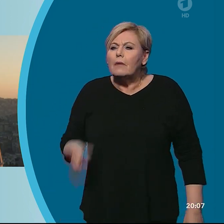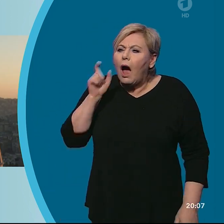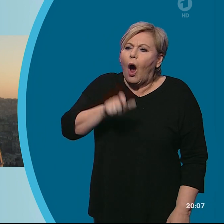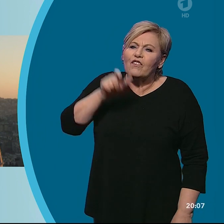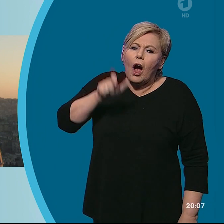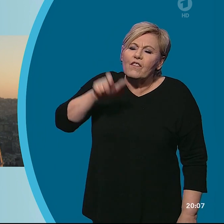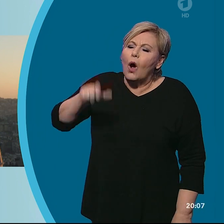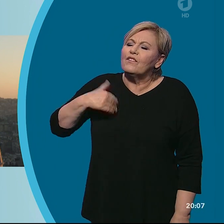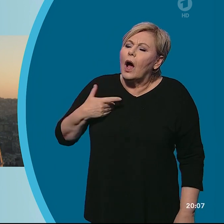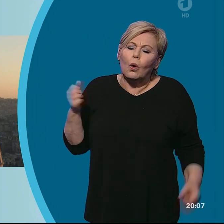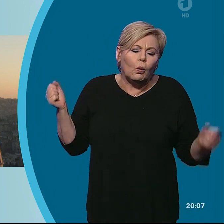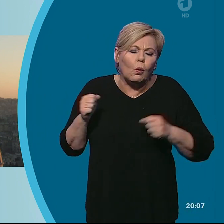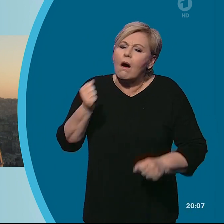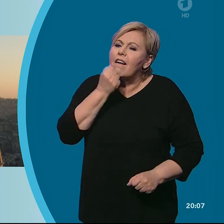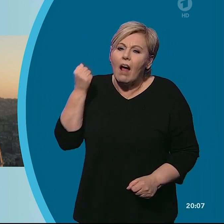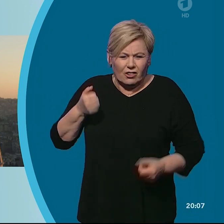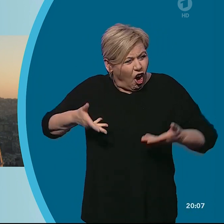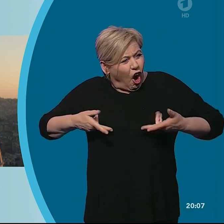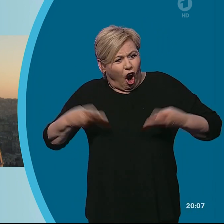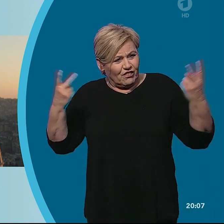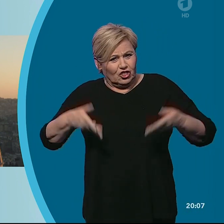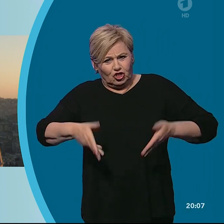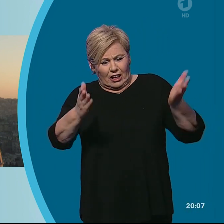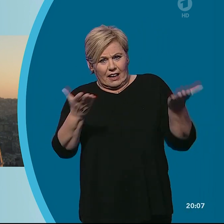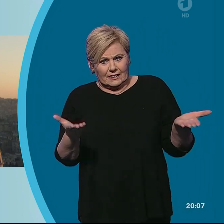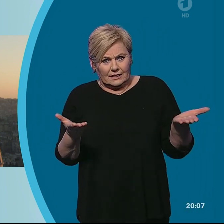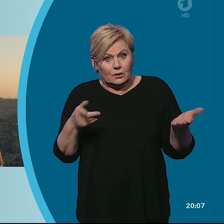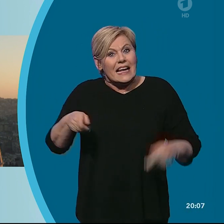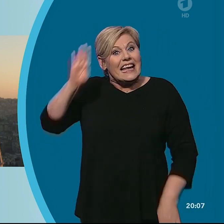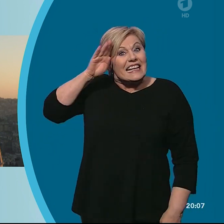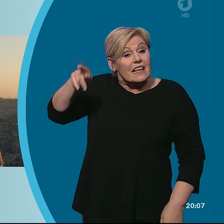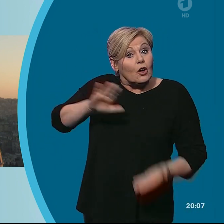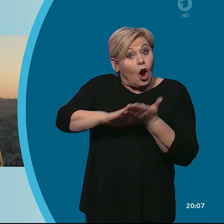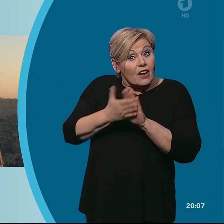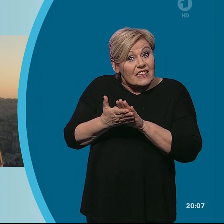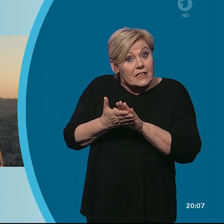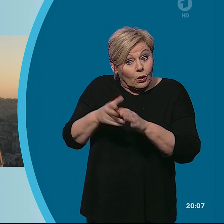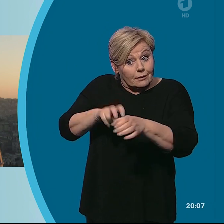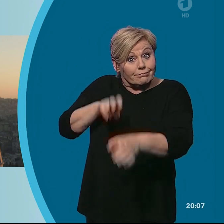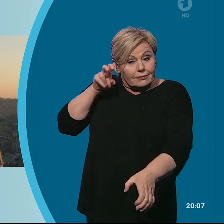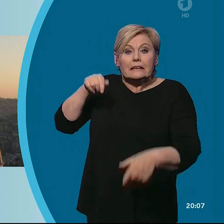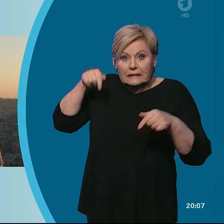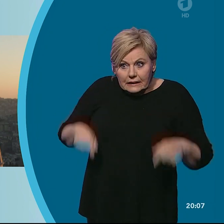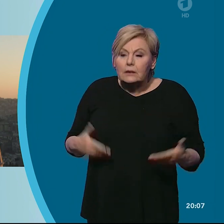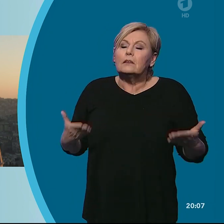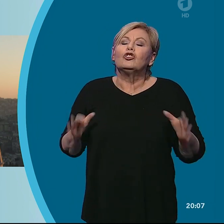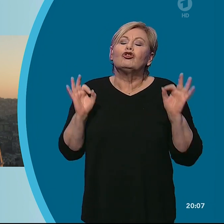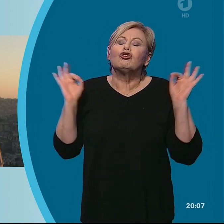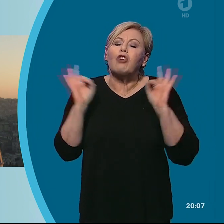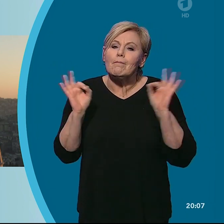Türkei, zum Teil auf offener Straße. Der Ausstieg aus der Istanbul-Konvention, Beobachter, sei ein fatales Signal an alle